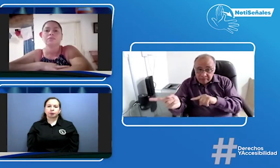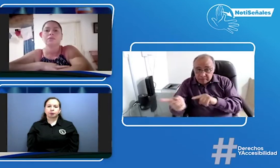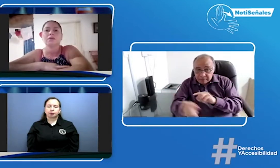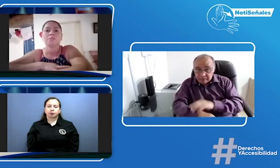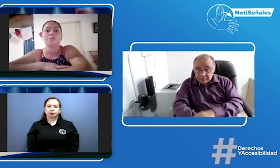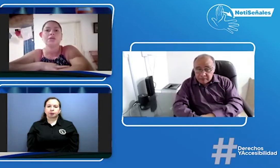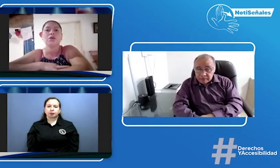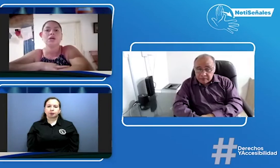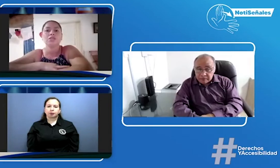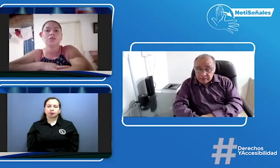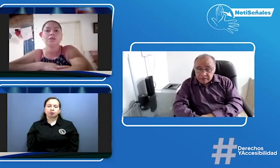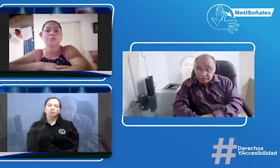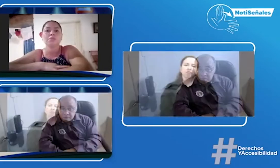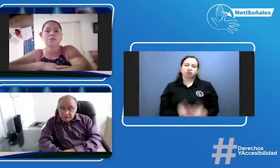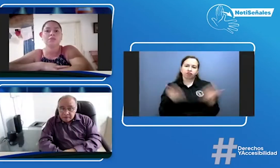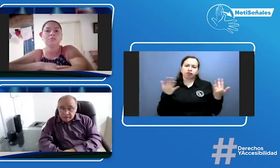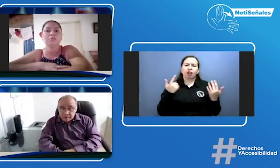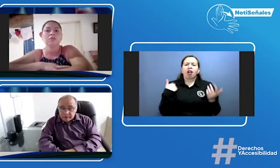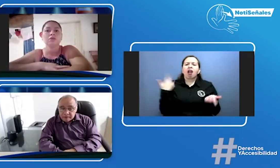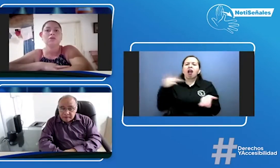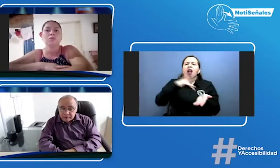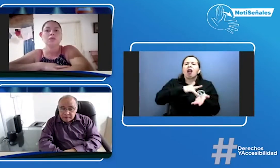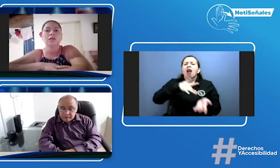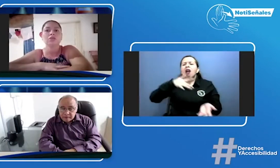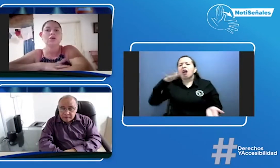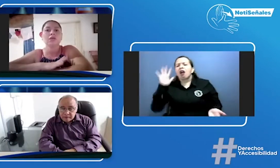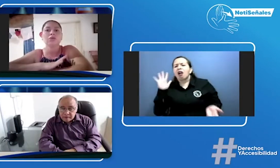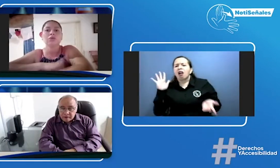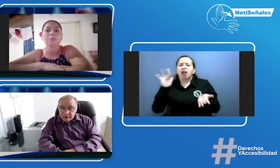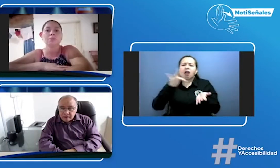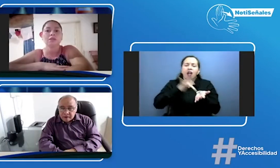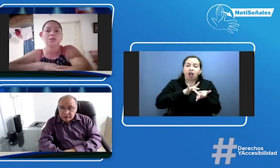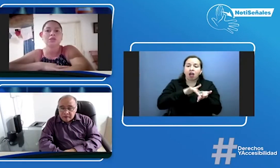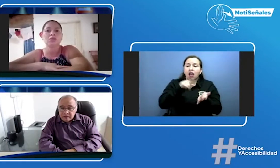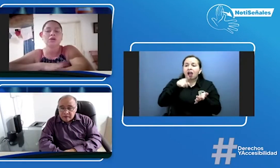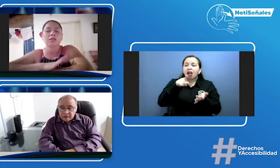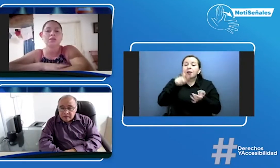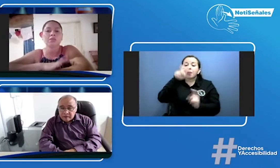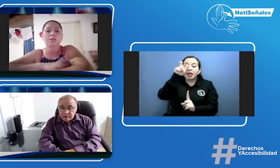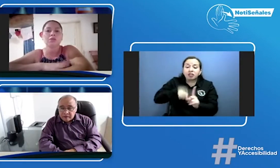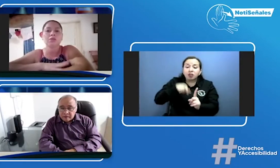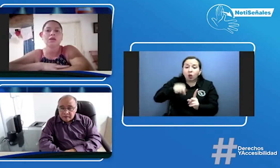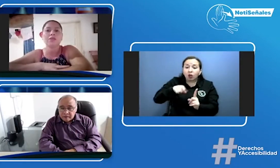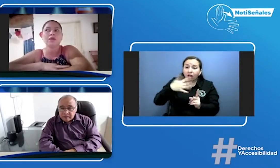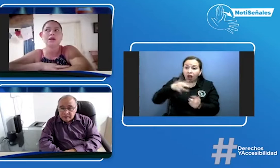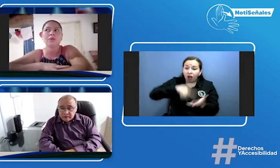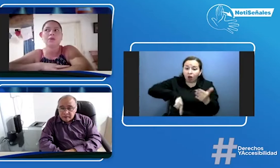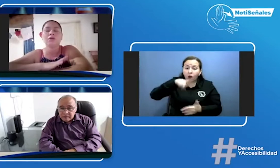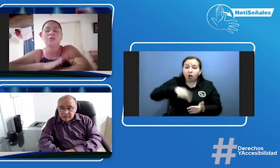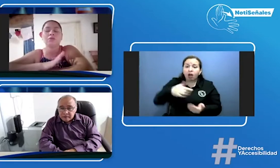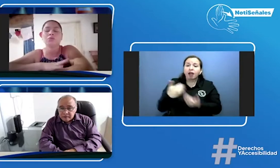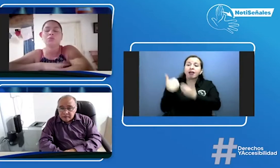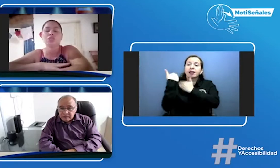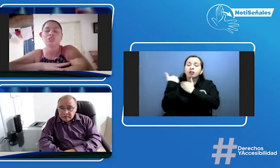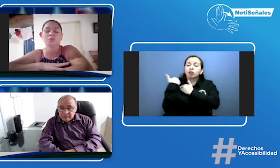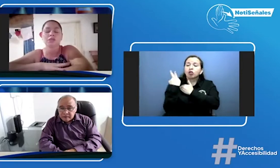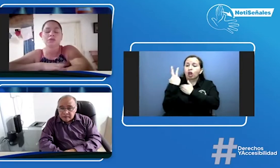Viene ocasionalmente. Como tal le toca a los dos departamentos al departamento de acá de La Jagua a los dos municipios que digo